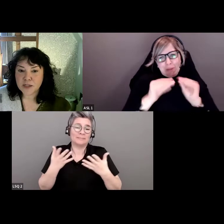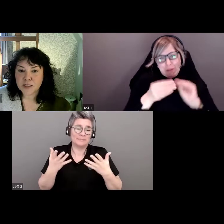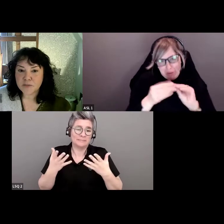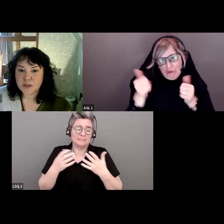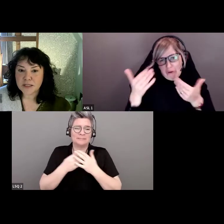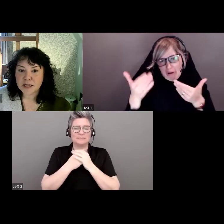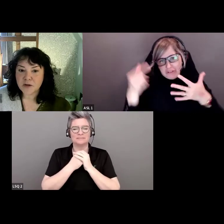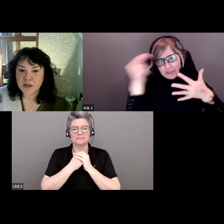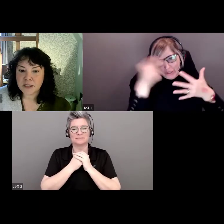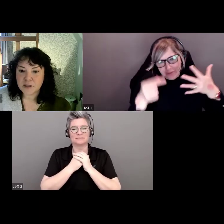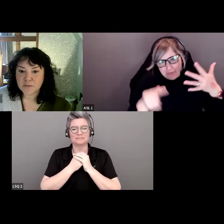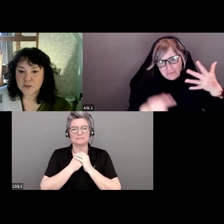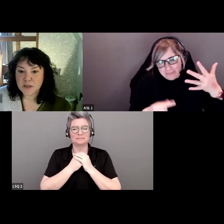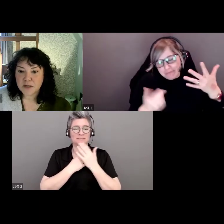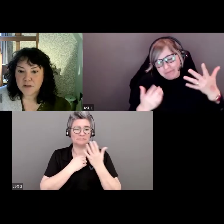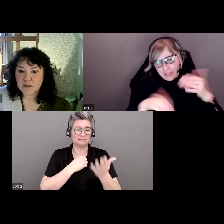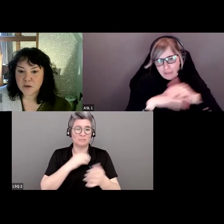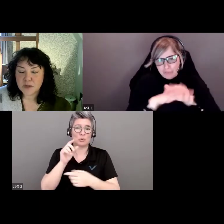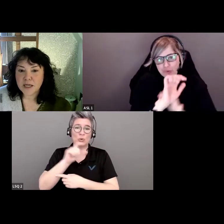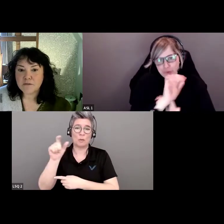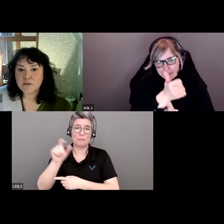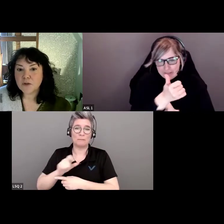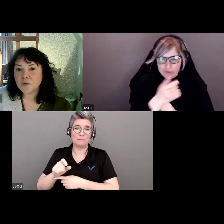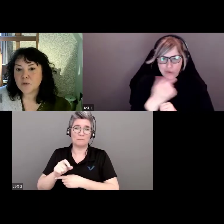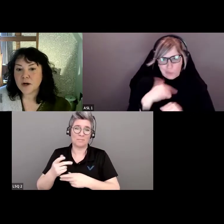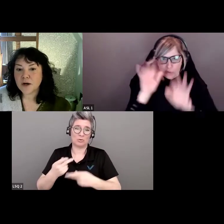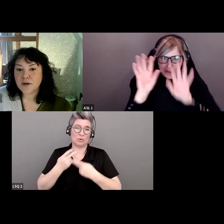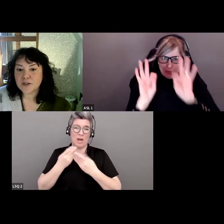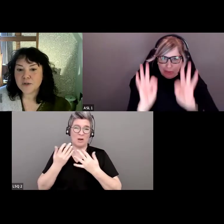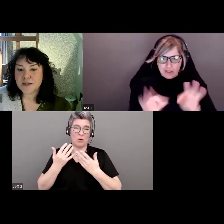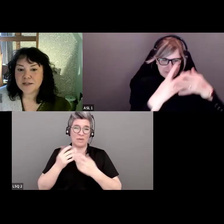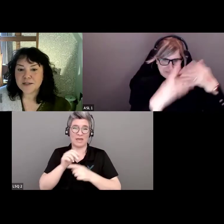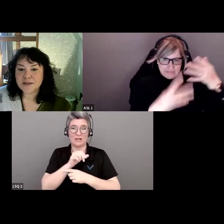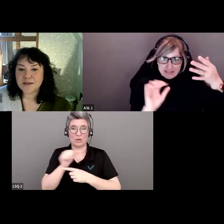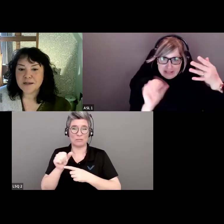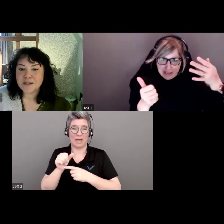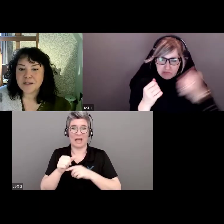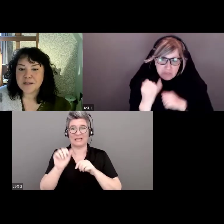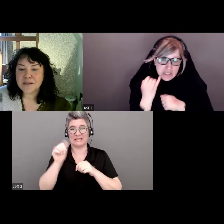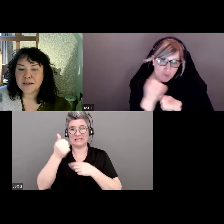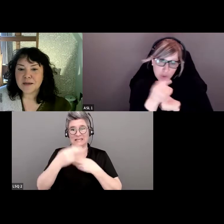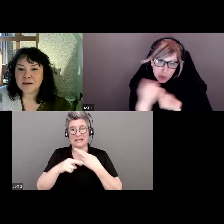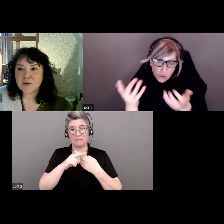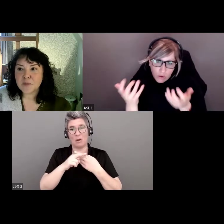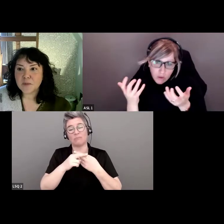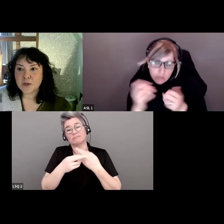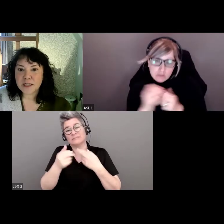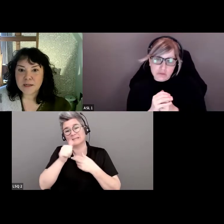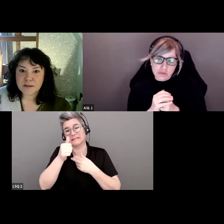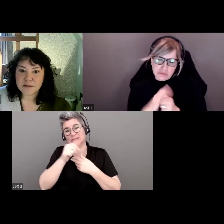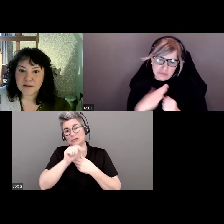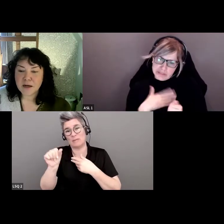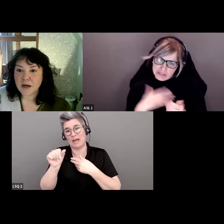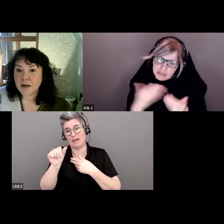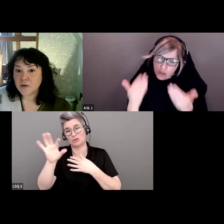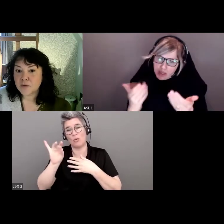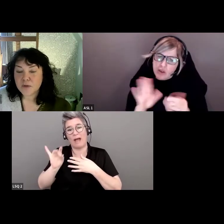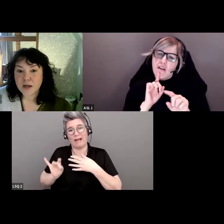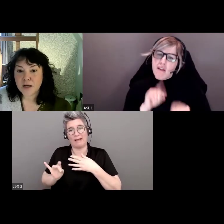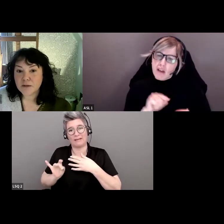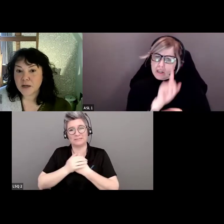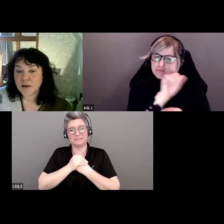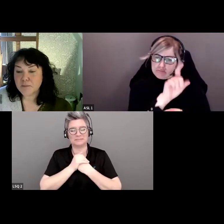Mais dans Zoom, on a le droit que de mettre dix réponses. Si vous souhaitez